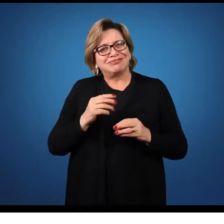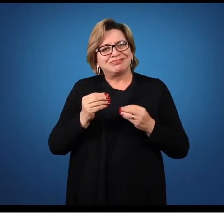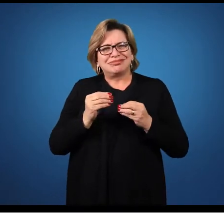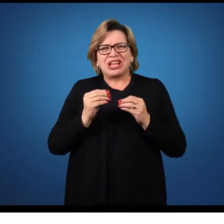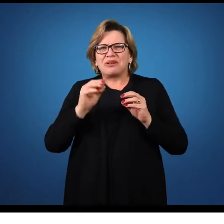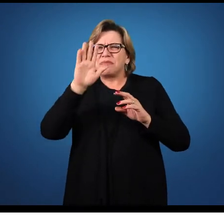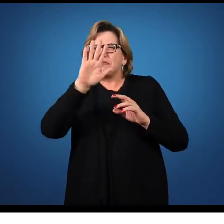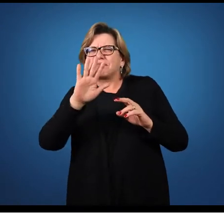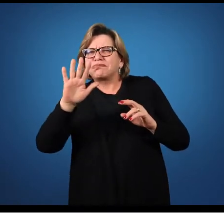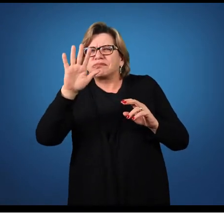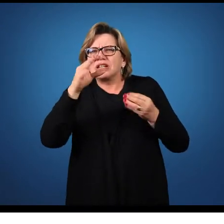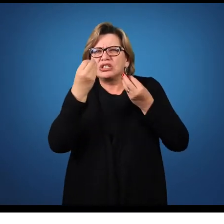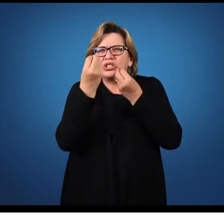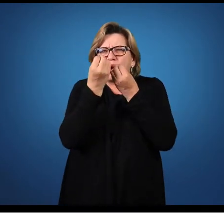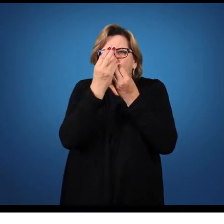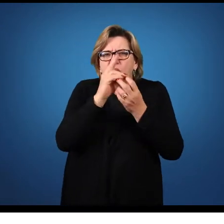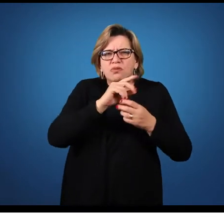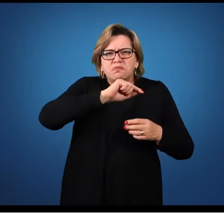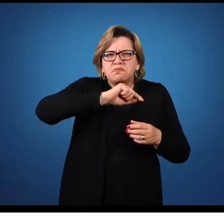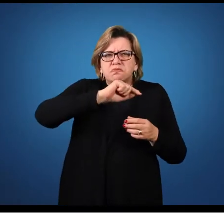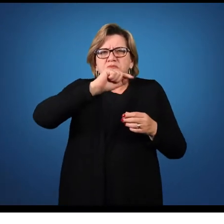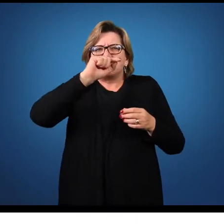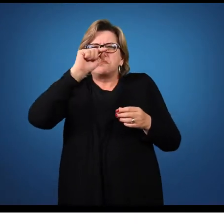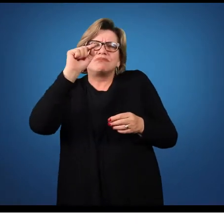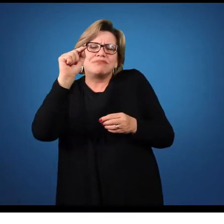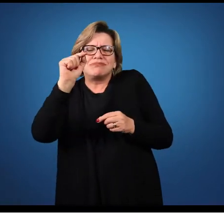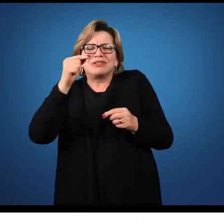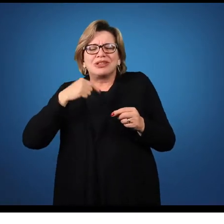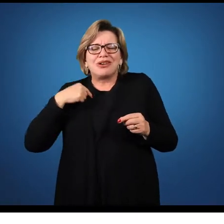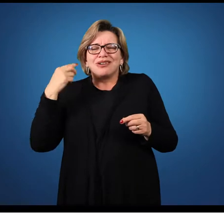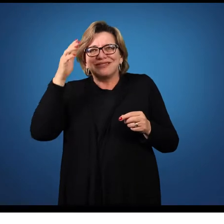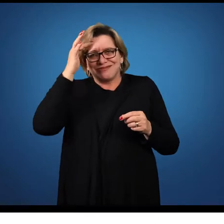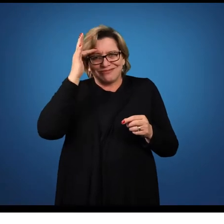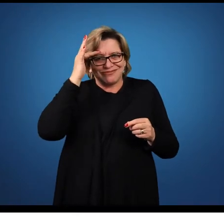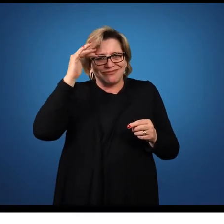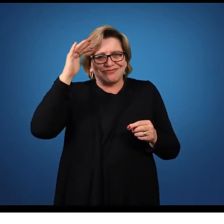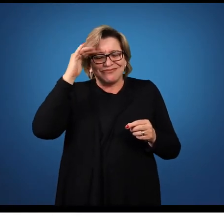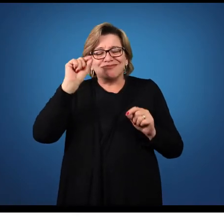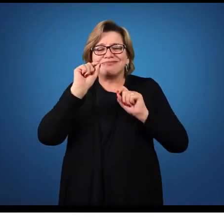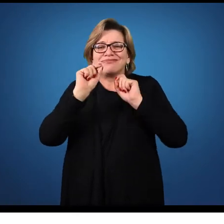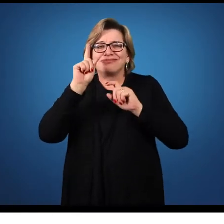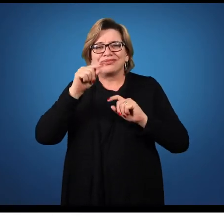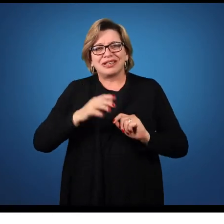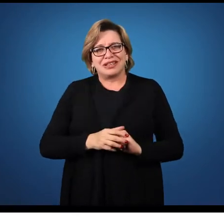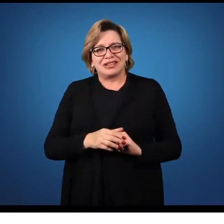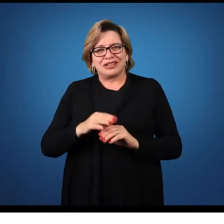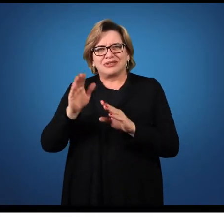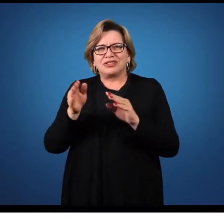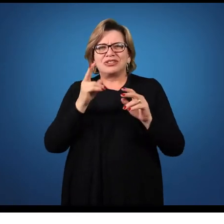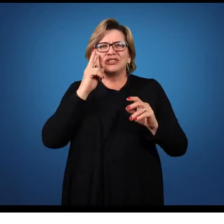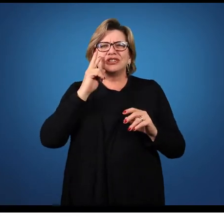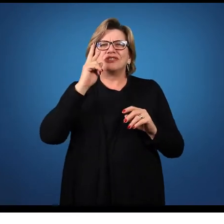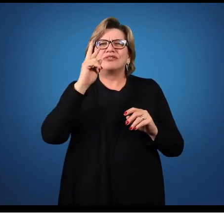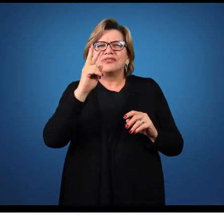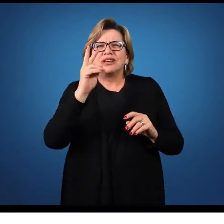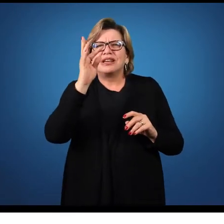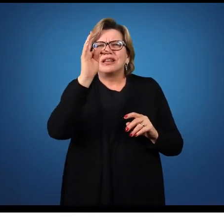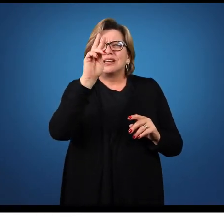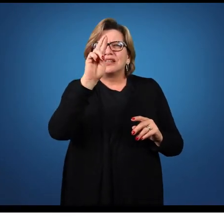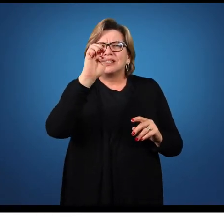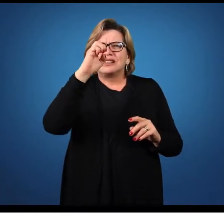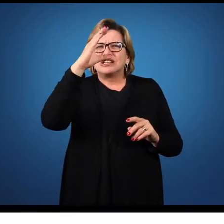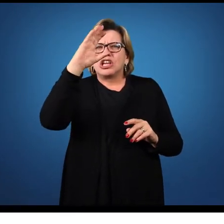mancha ou aquele determinado risco ou traço. Ao analisarmos esses trechos, nós